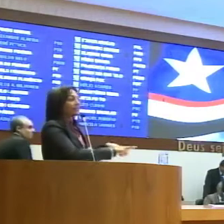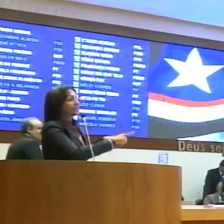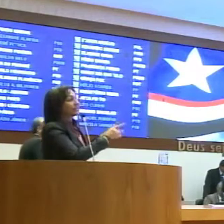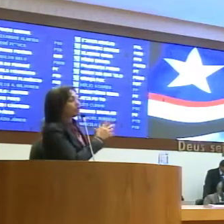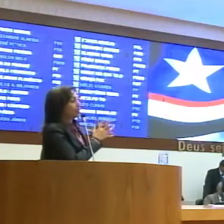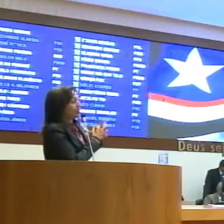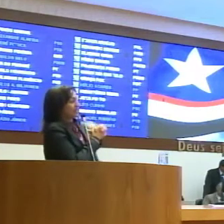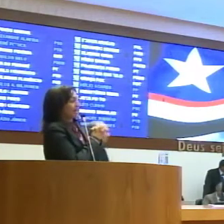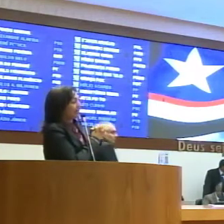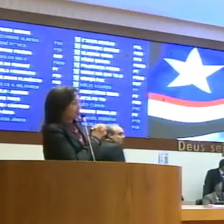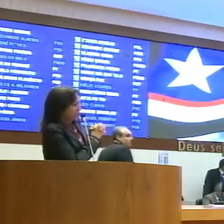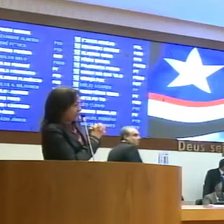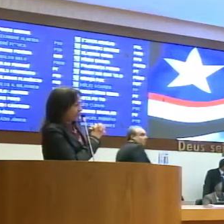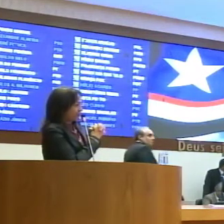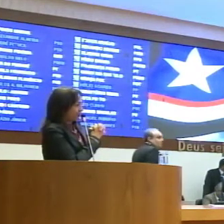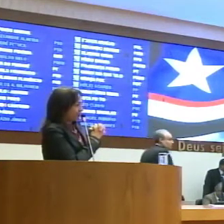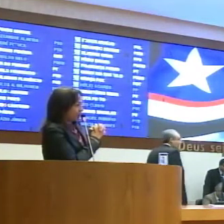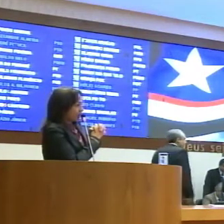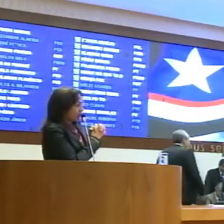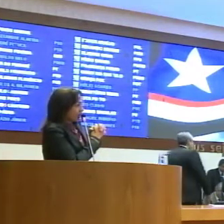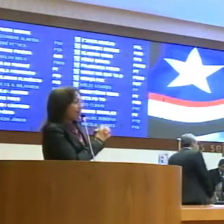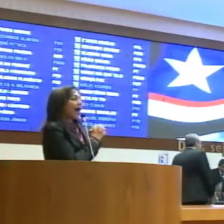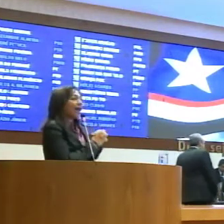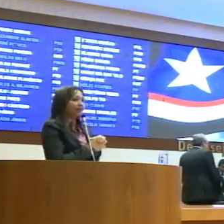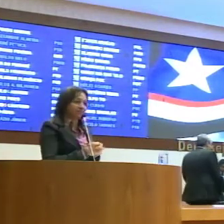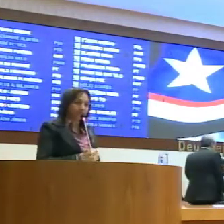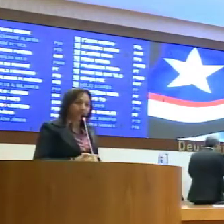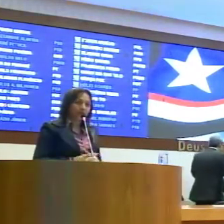cobertos pela decisão eliminada à juíza.